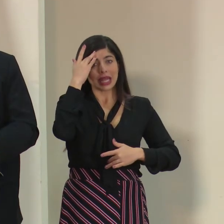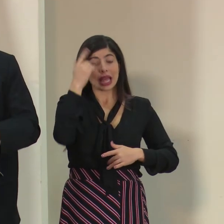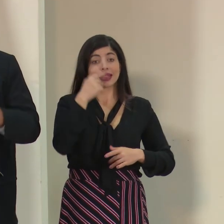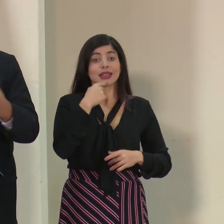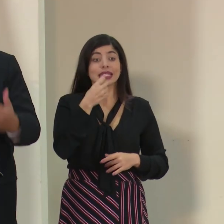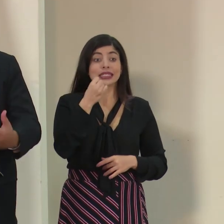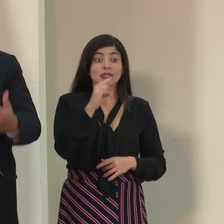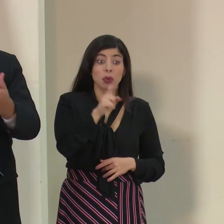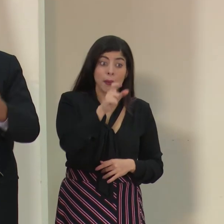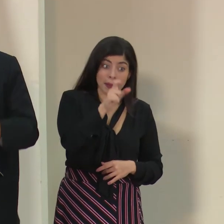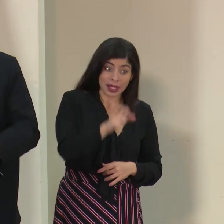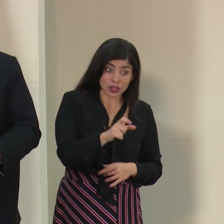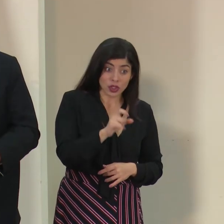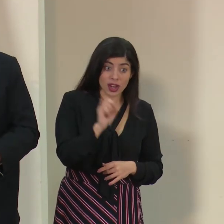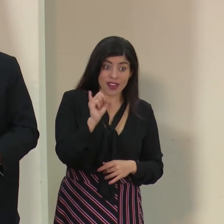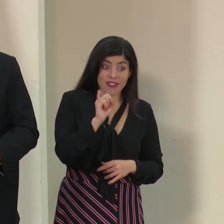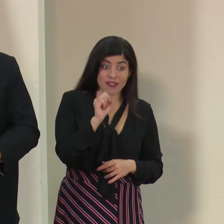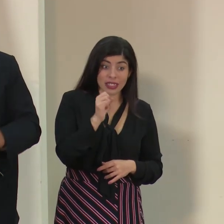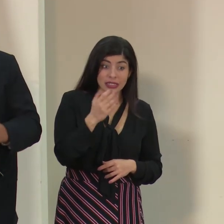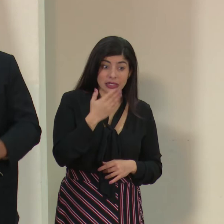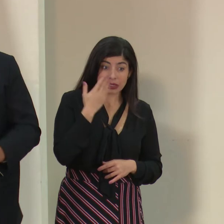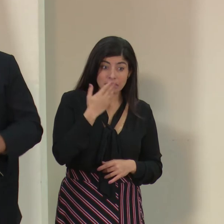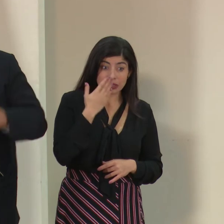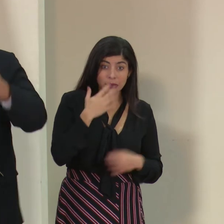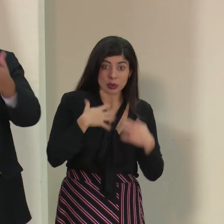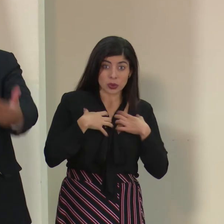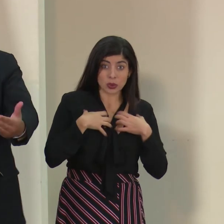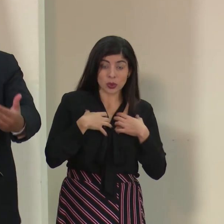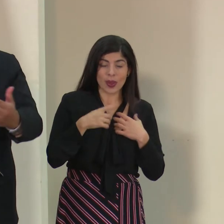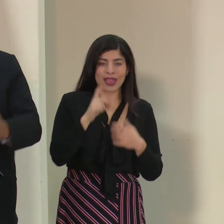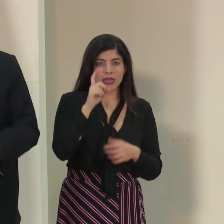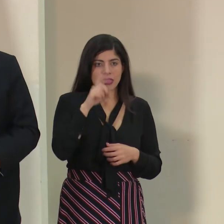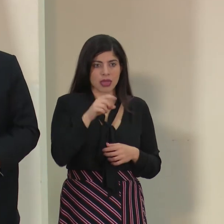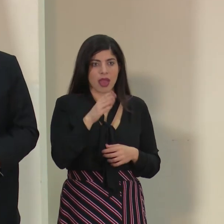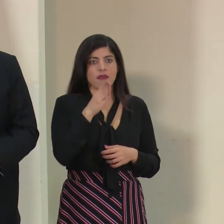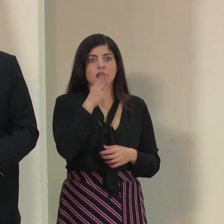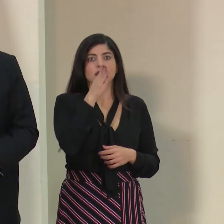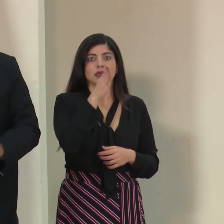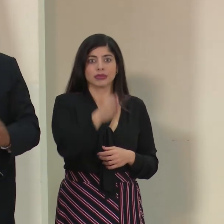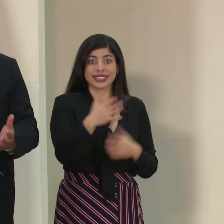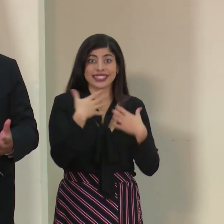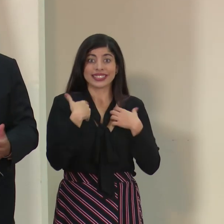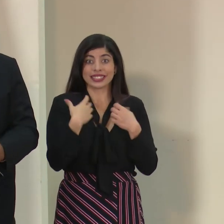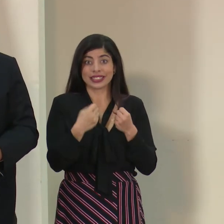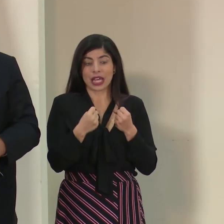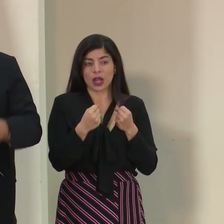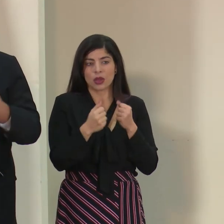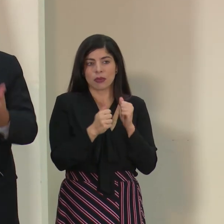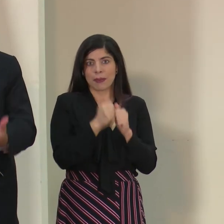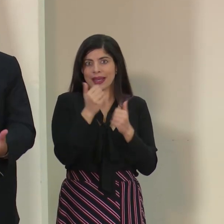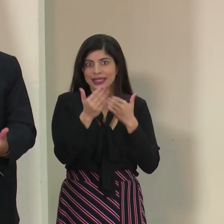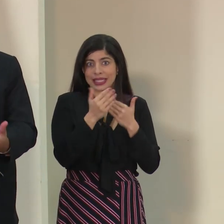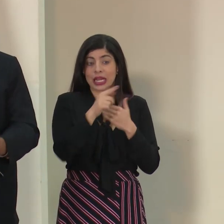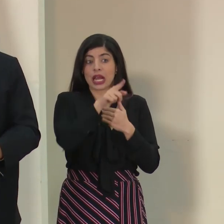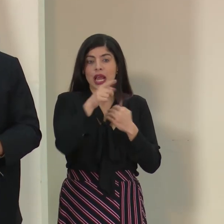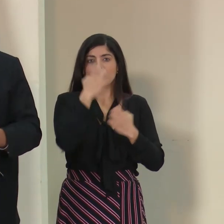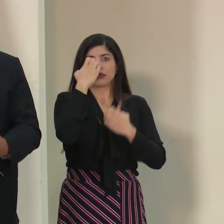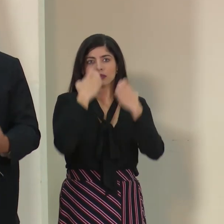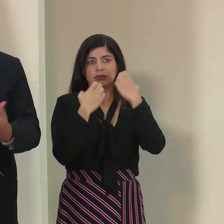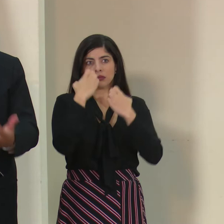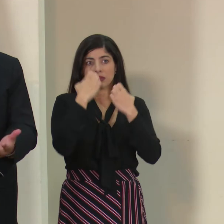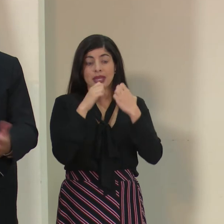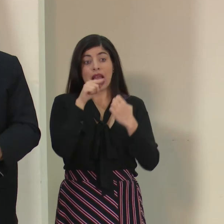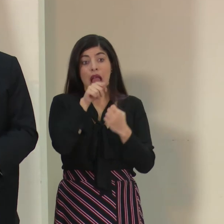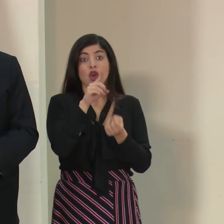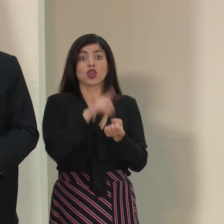persona presenta alguna infección debida de respiratorias superiores, debe acudir al establecimiento de salud más cercano y ser valorado. Ahí el